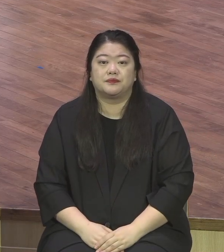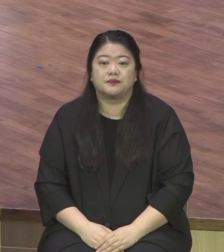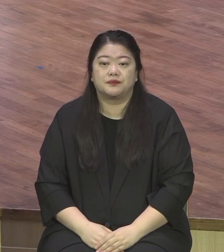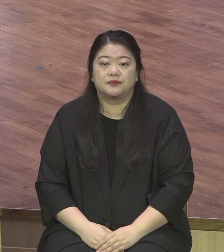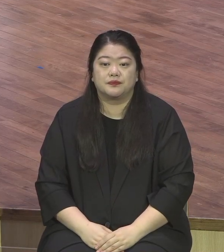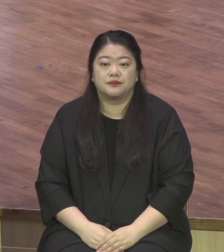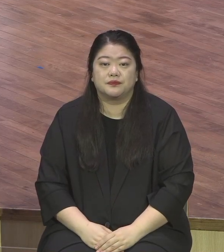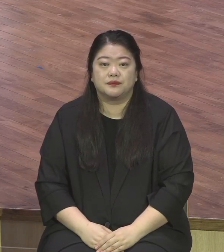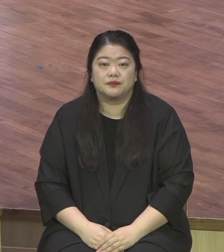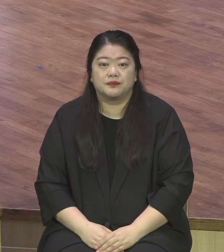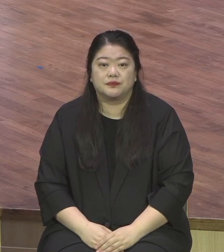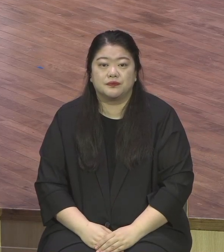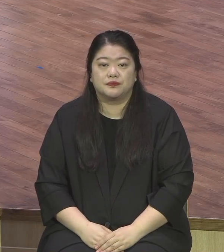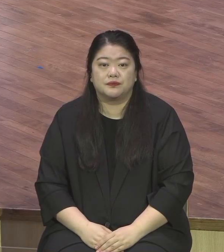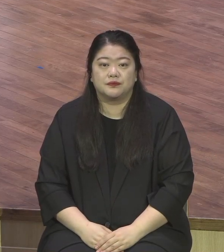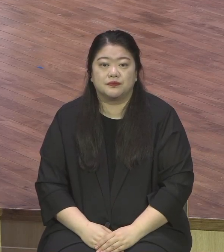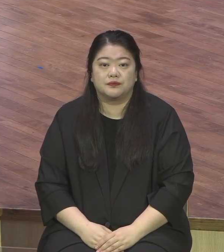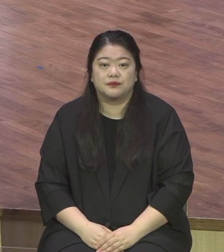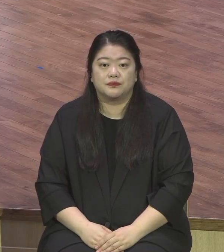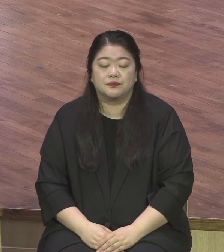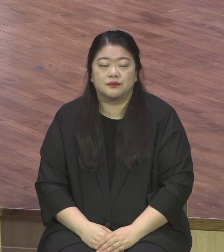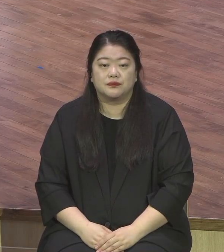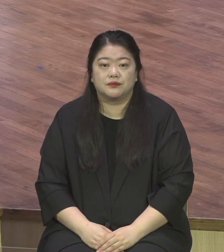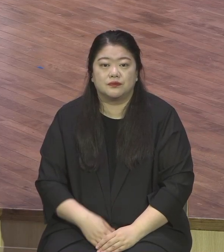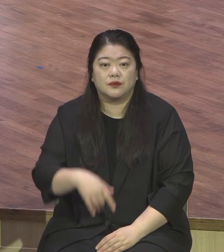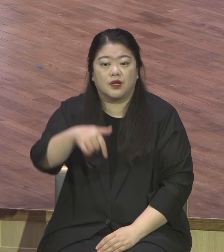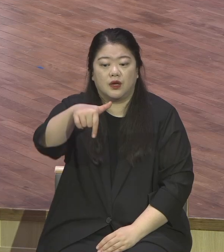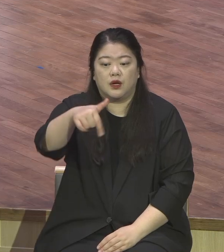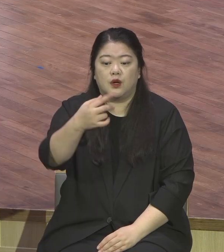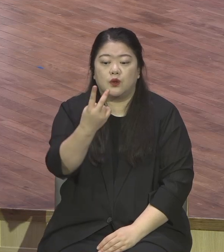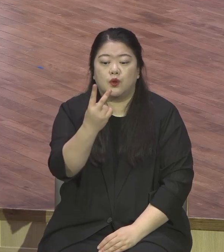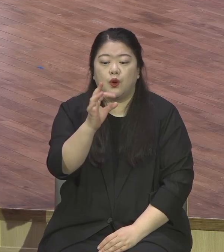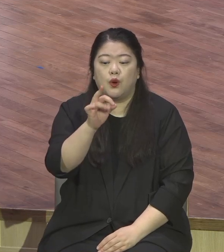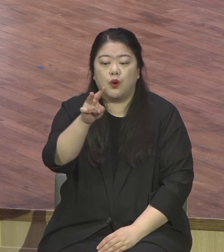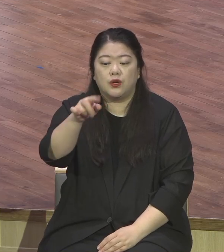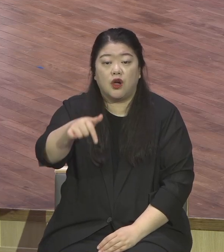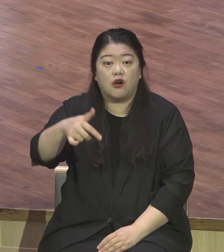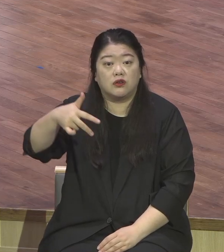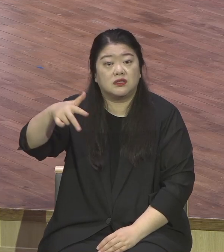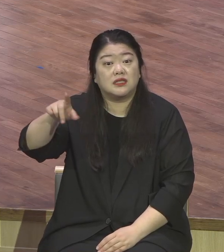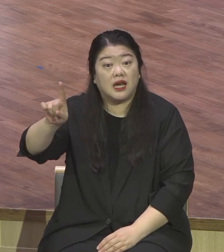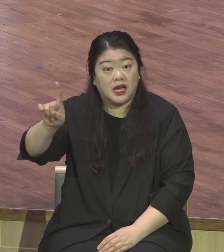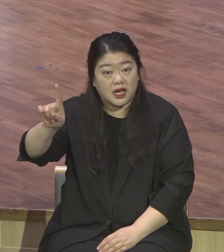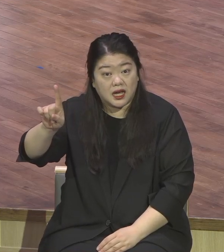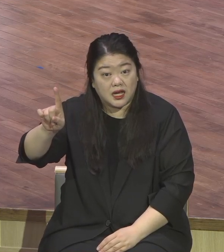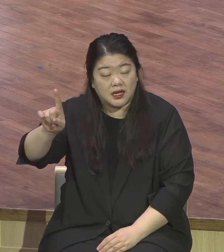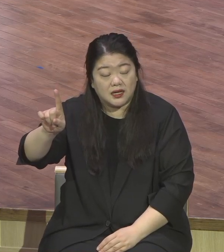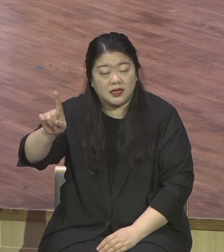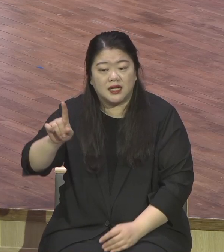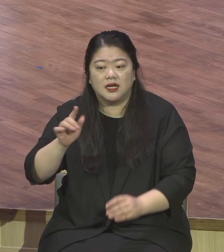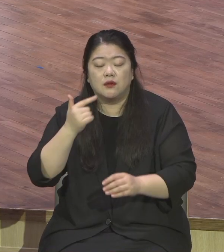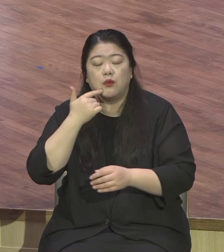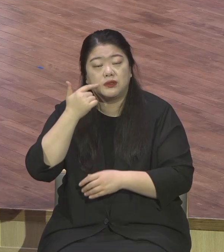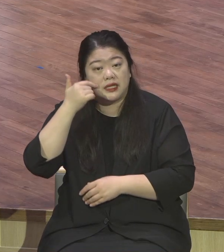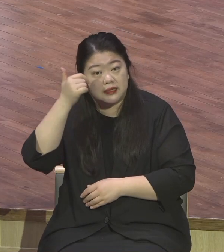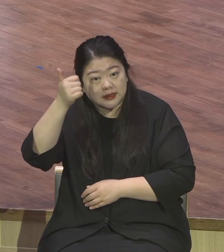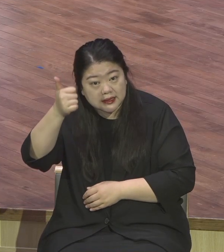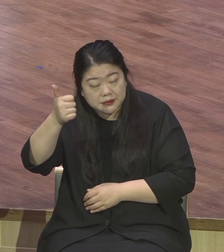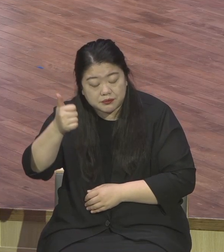교육자들 중요하지요 한 번만 더 만나주면 우리 사육자들 중요하지요 한 번 한 걸음만 더